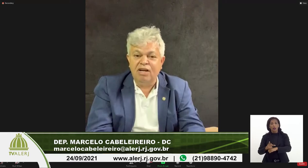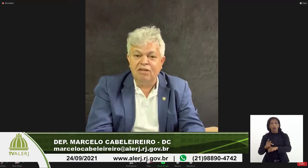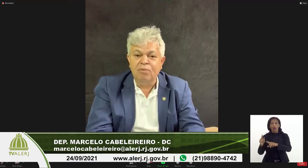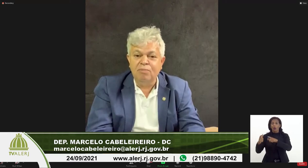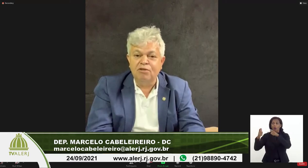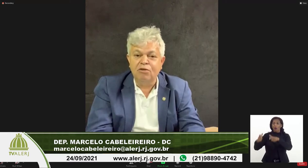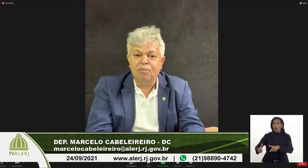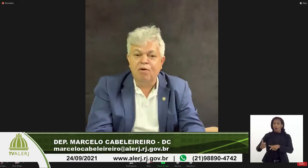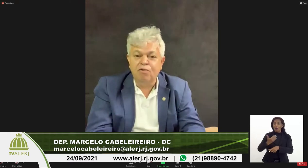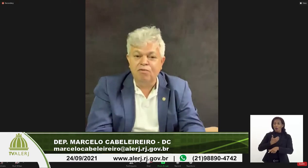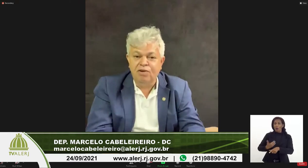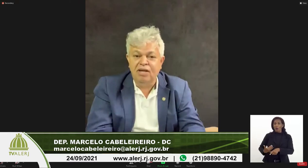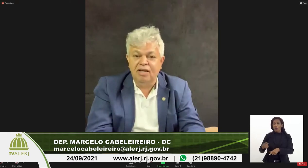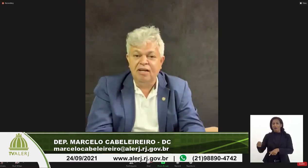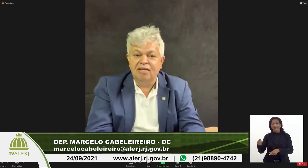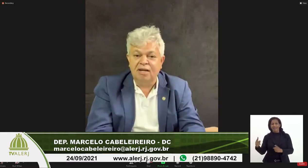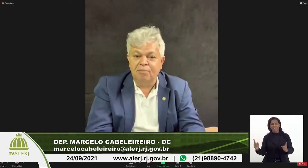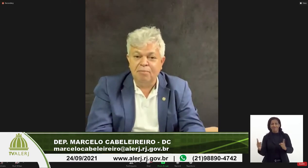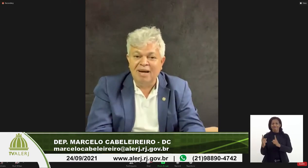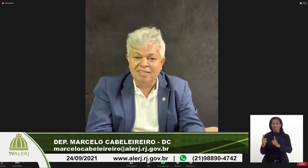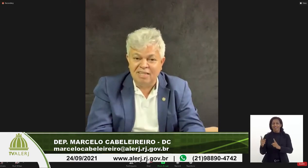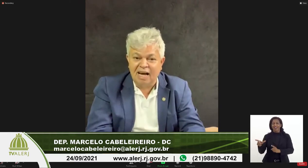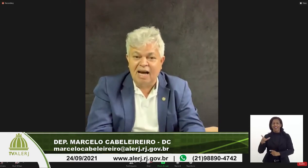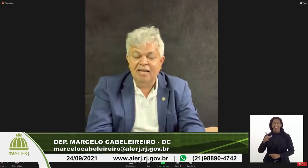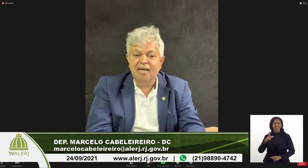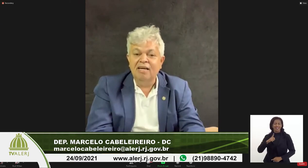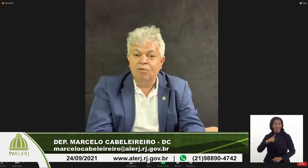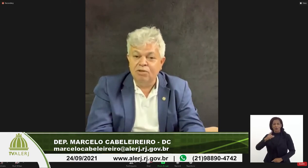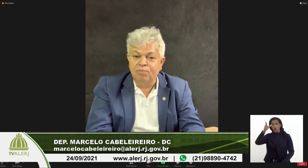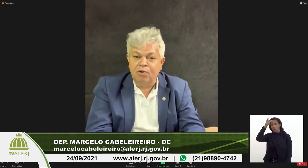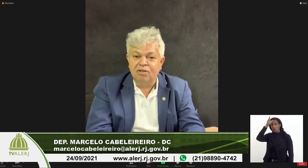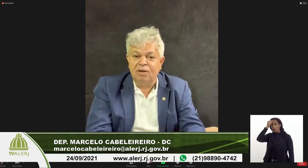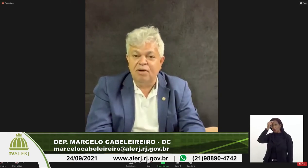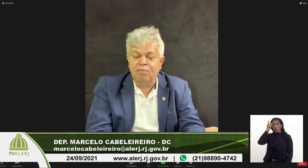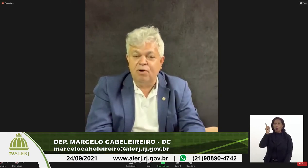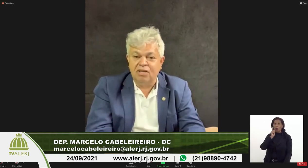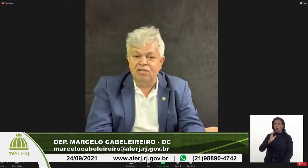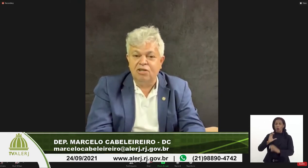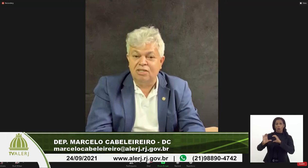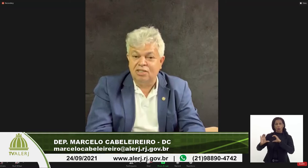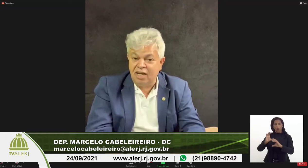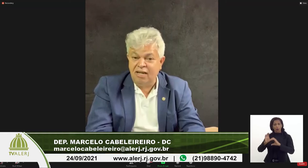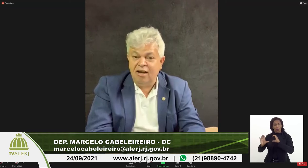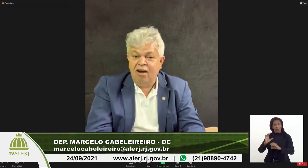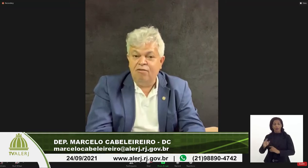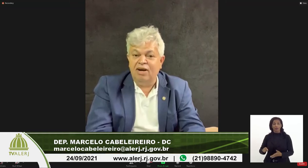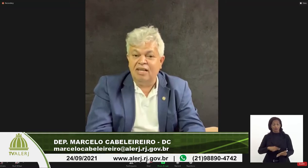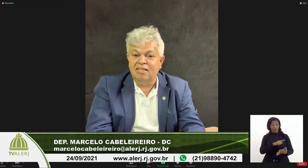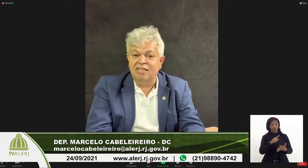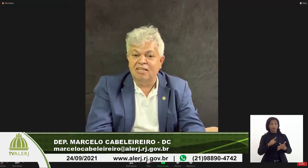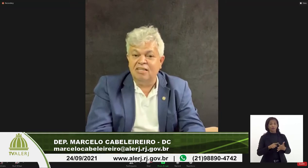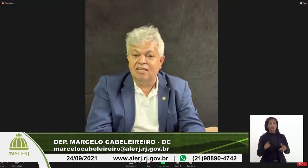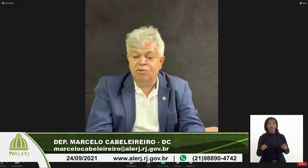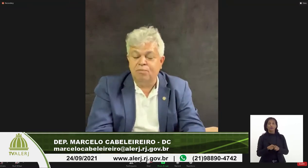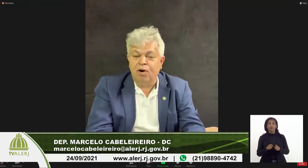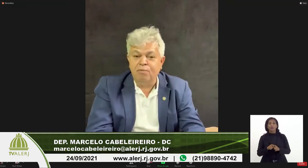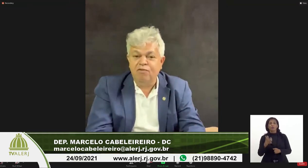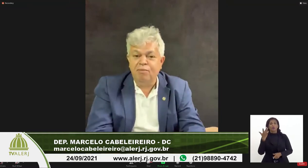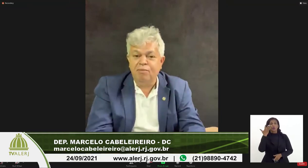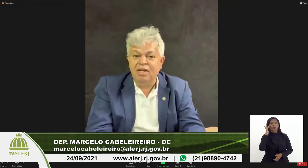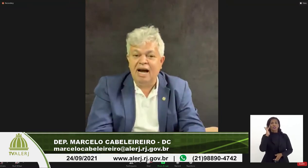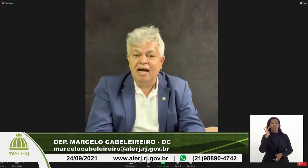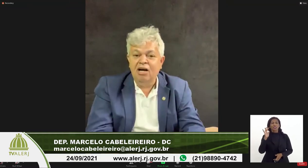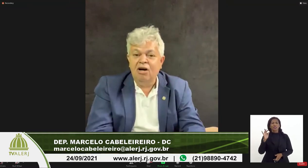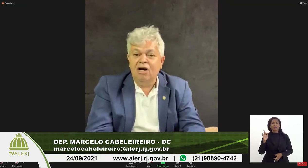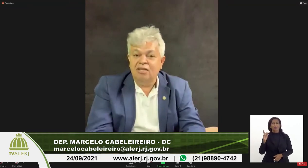ele vai ter uma pessoa para ouvir saber passar outro ponto também importante que eu achei foi a questão do próprio